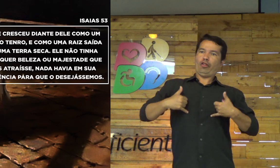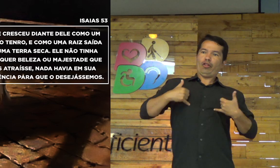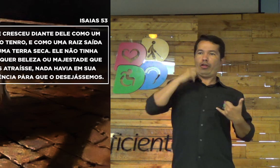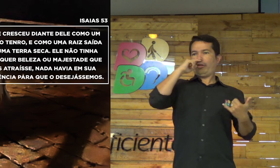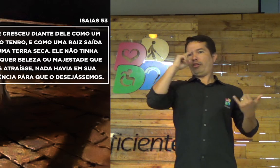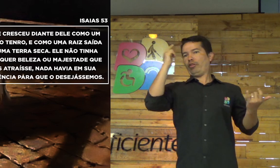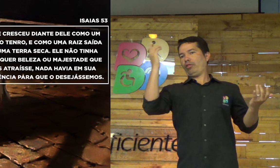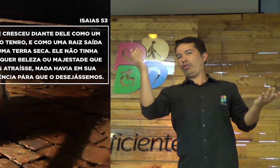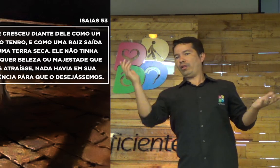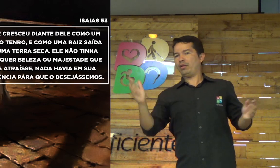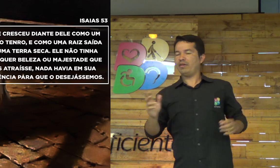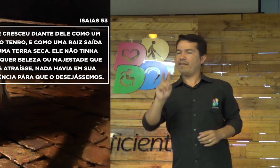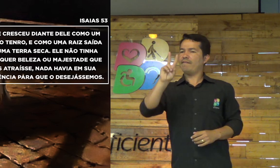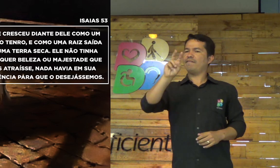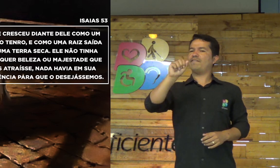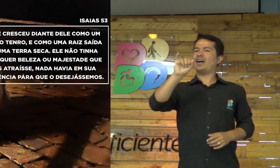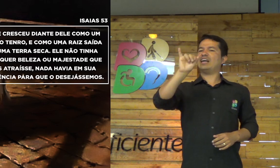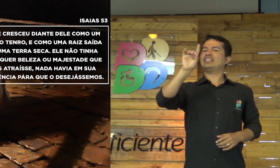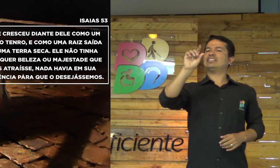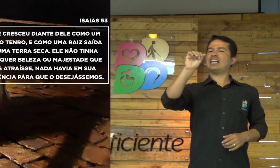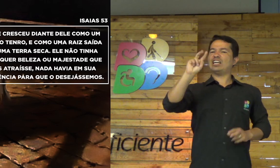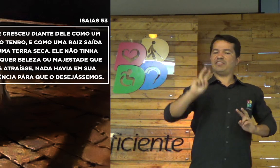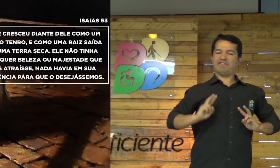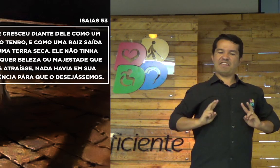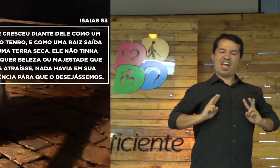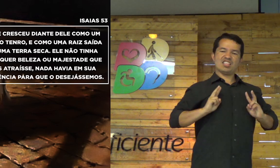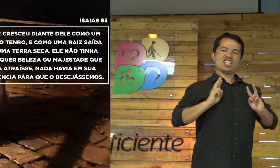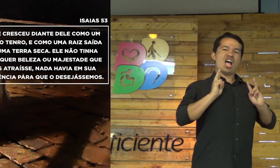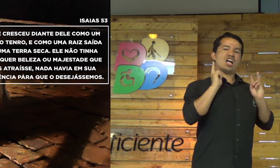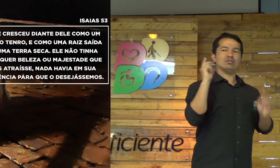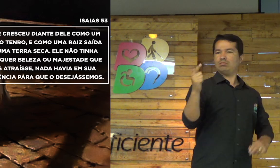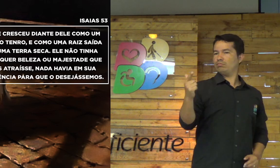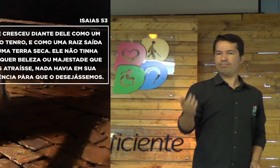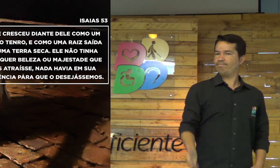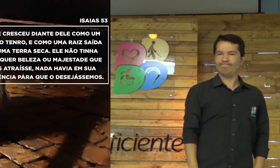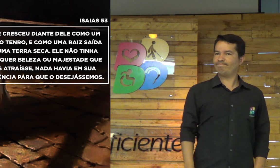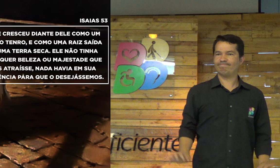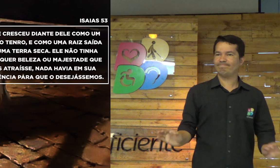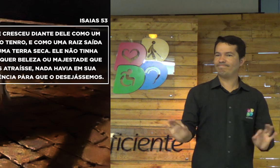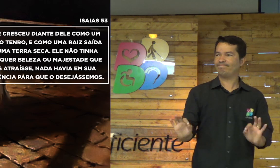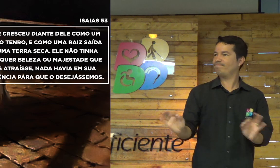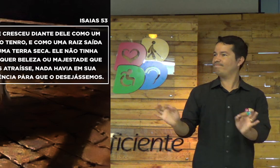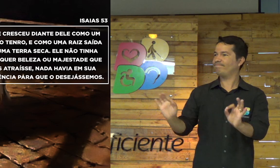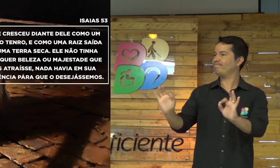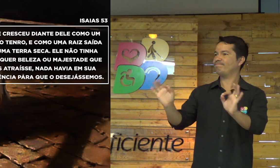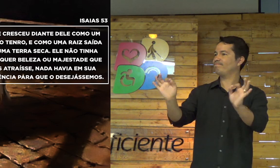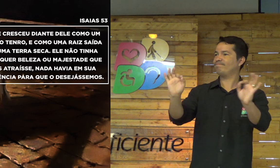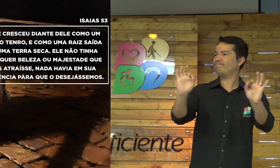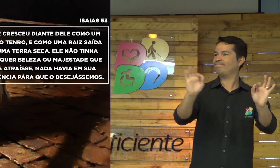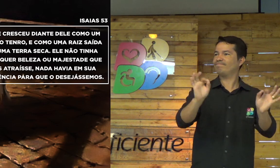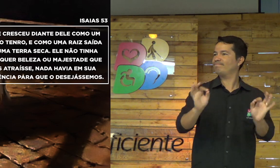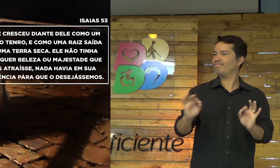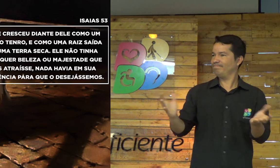Ele não tinha orgulho, não era... Não tinha vaidade. Não tinha. Não tinha nada disso.